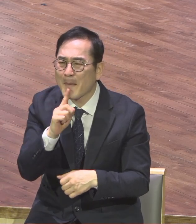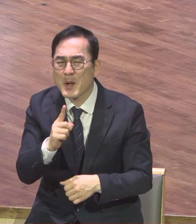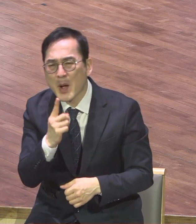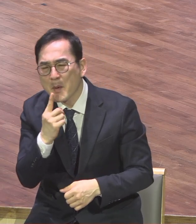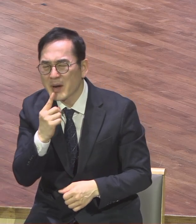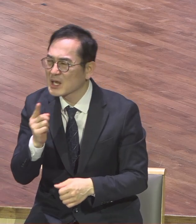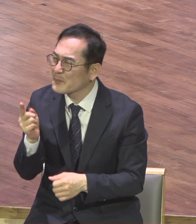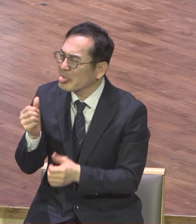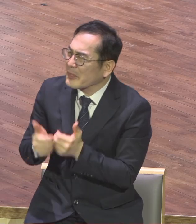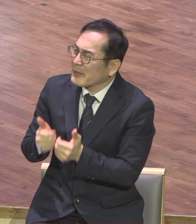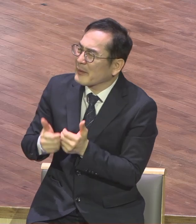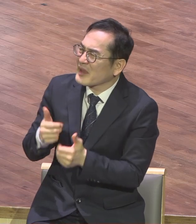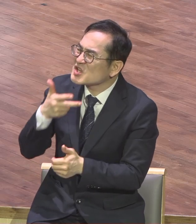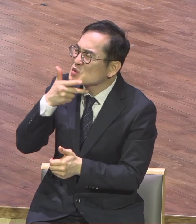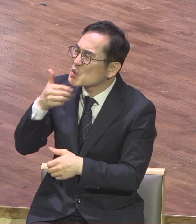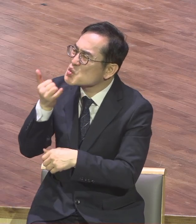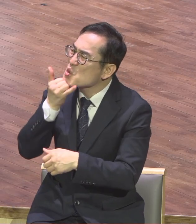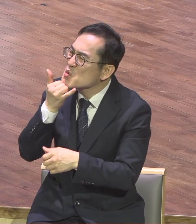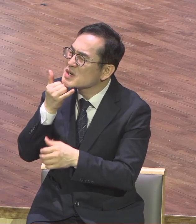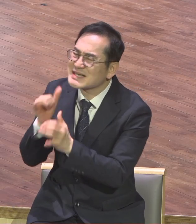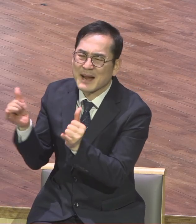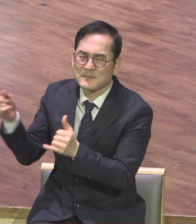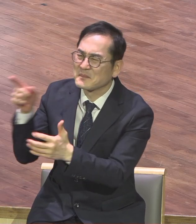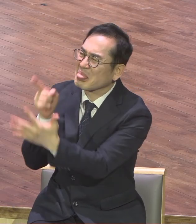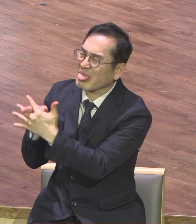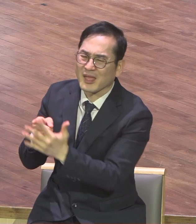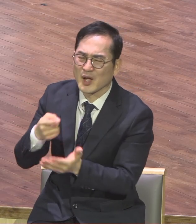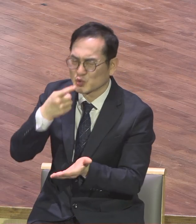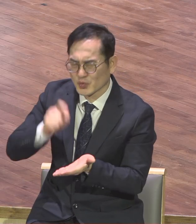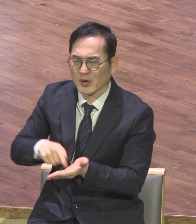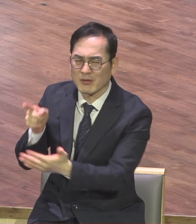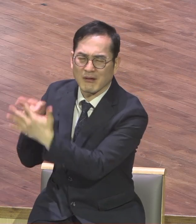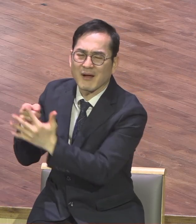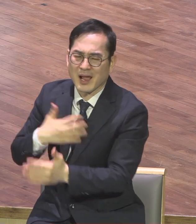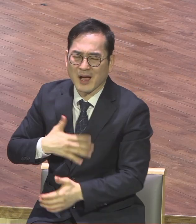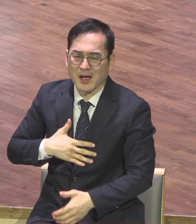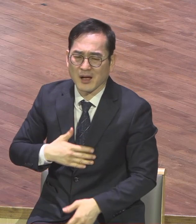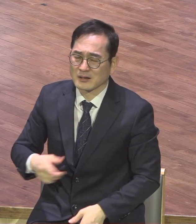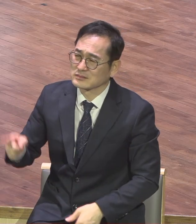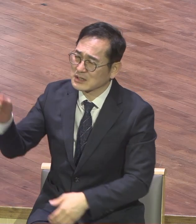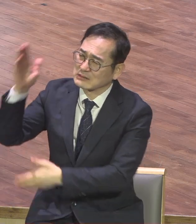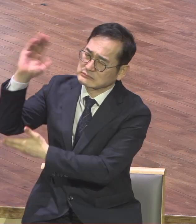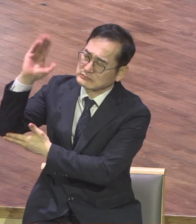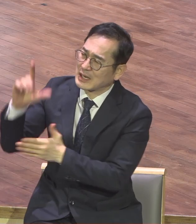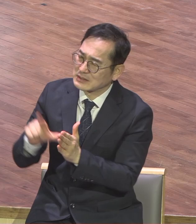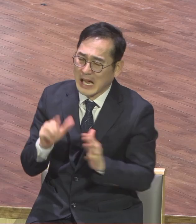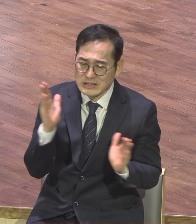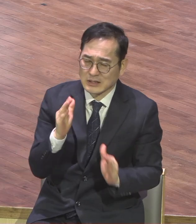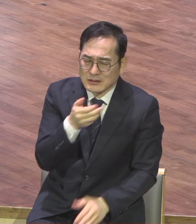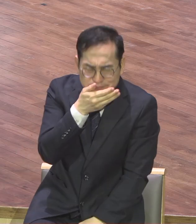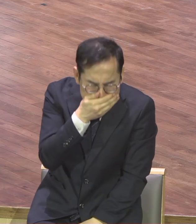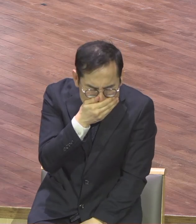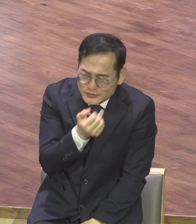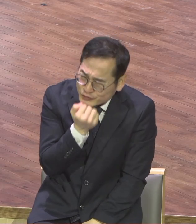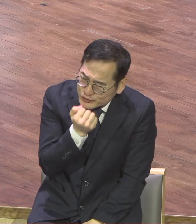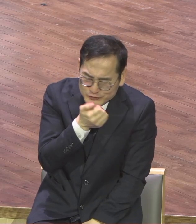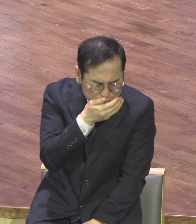폴틸리희들이 서교를 그렇게 강의를 이렇게 할 때 학생들이 자꾸 웃으니까 교수